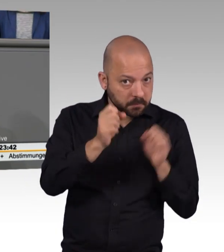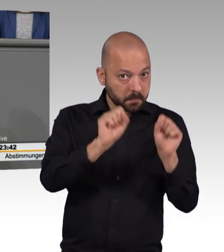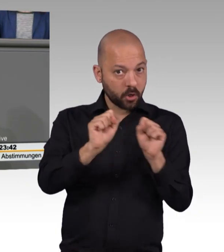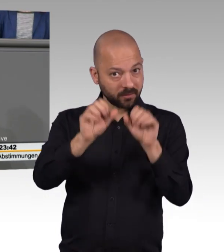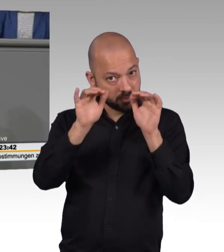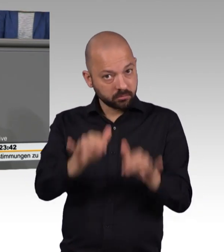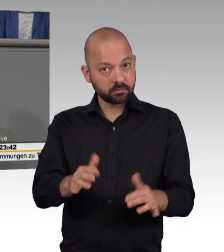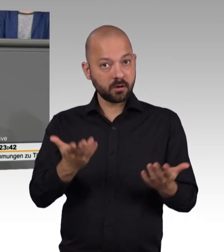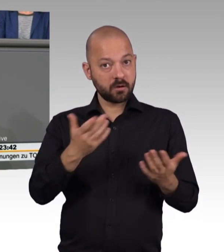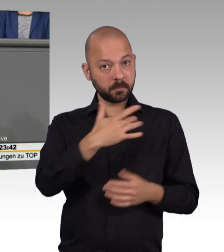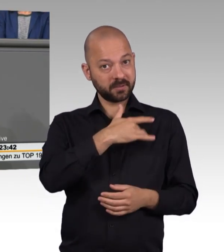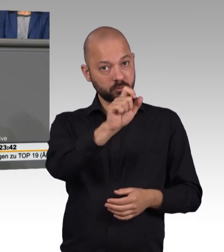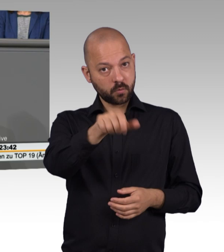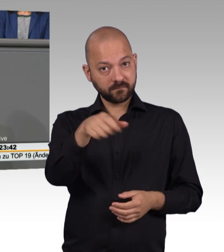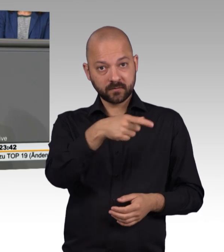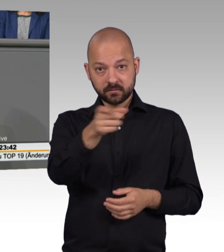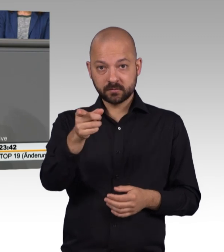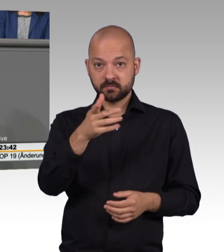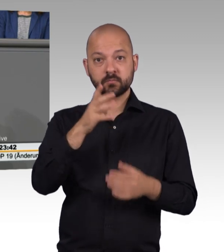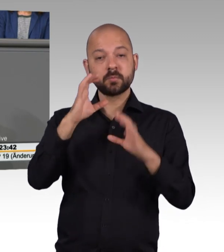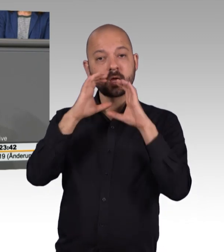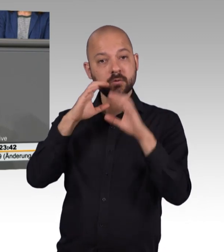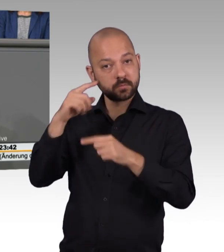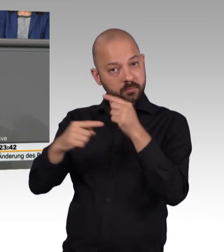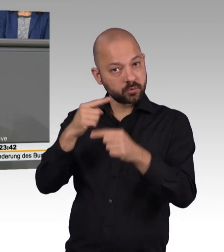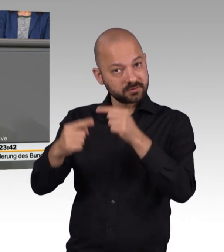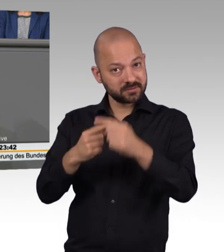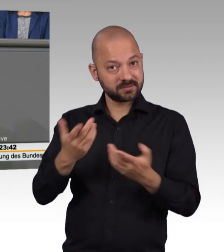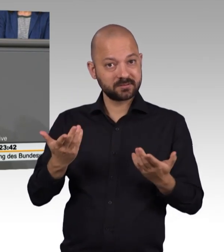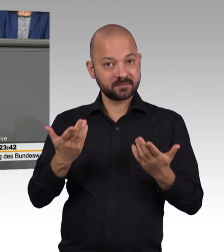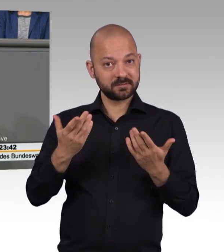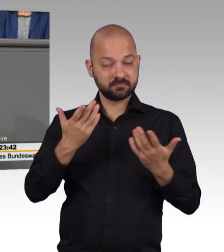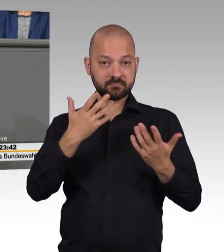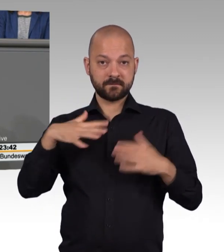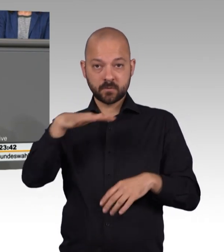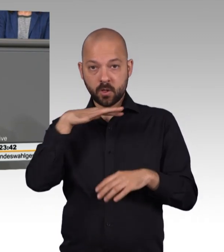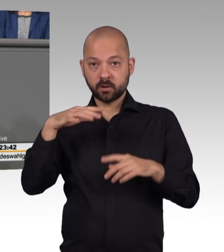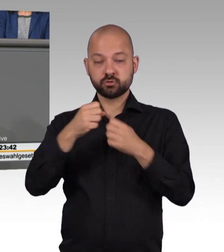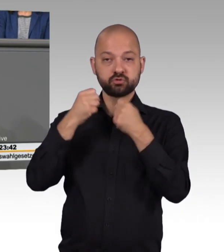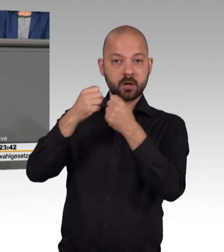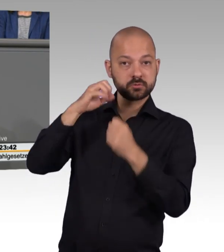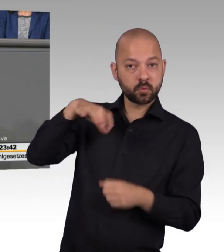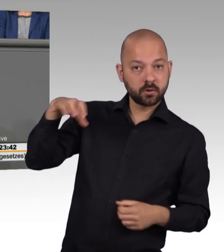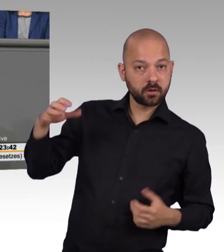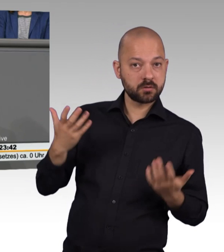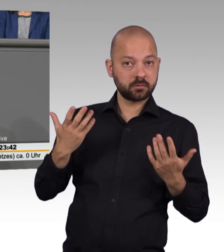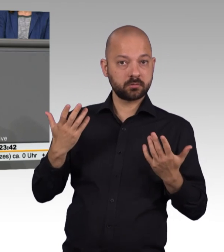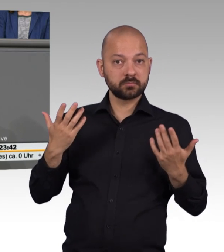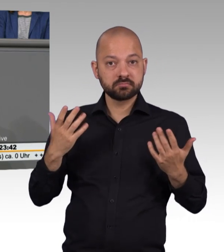Kommunikationsprozess Wissen zwischen Volk und Staatsorganen hat. Und zum anderen hängt es oft nur vom Zufall ab, ob in einem